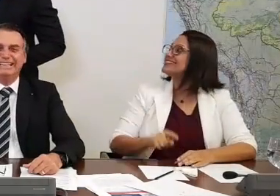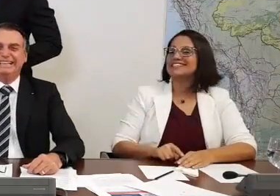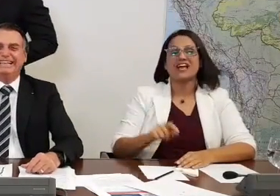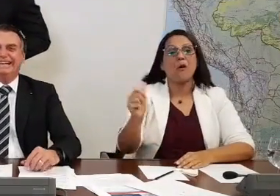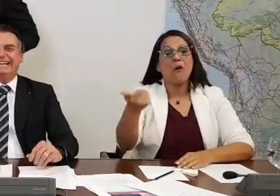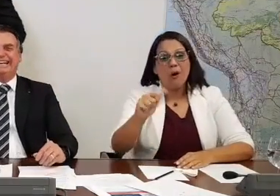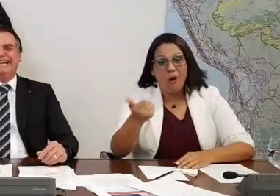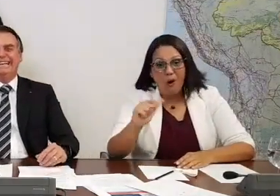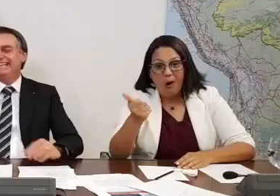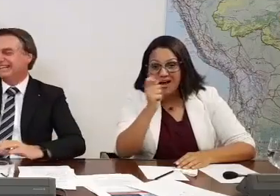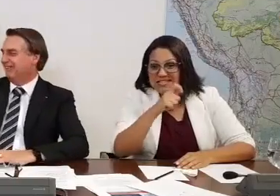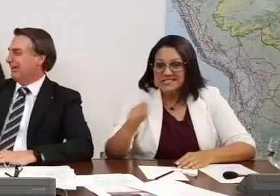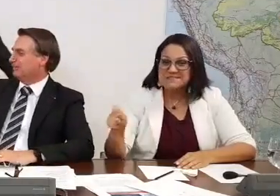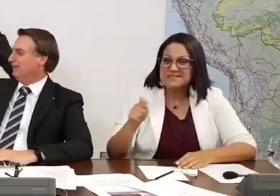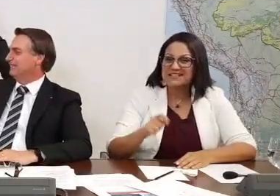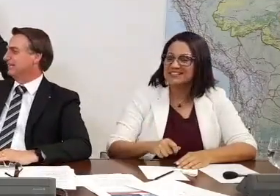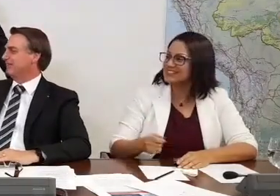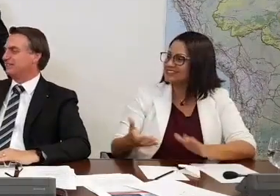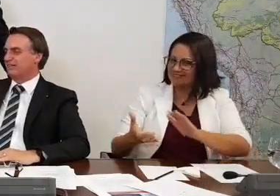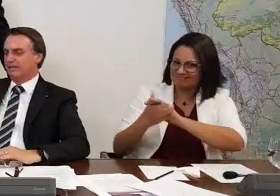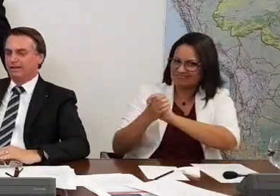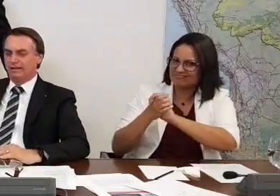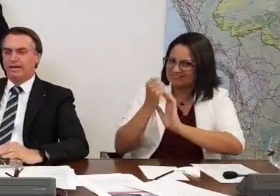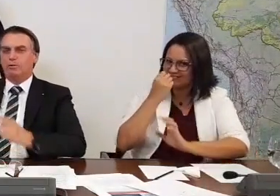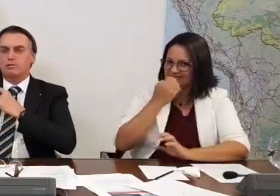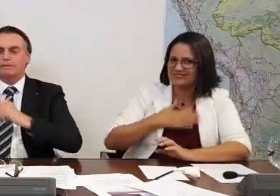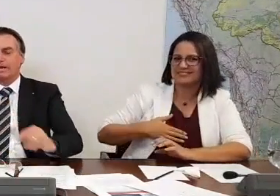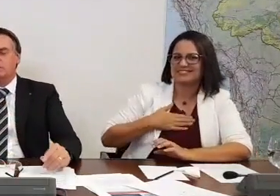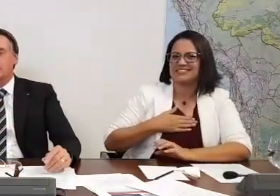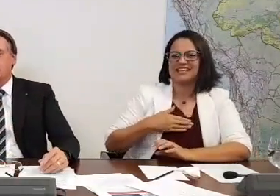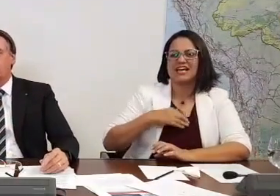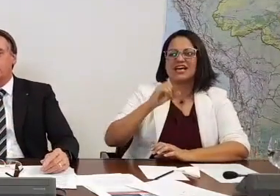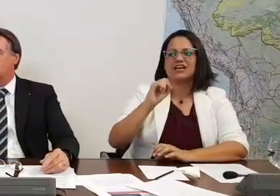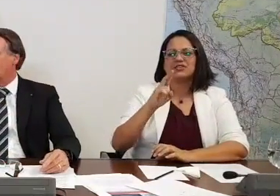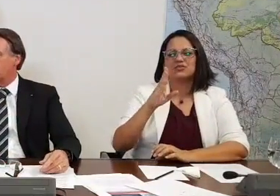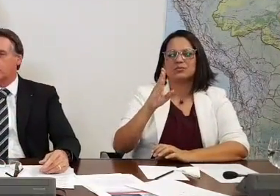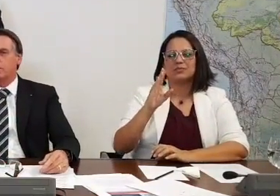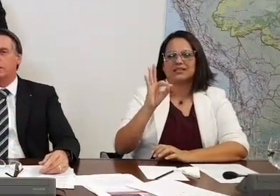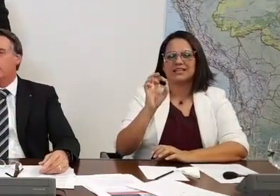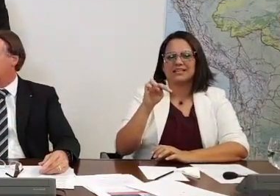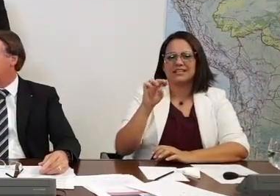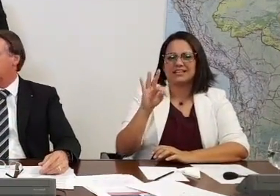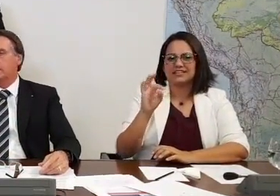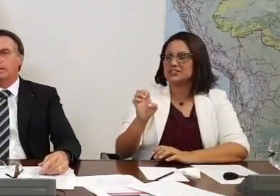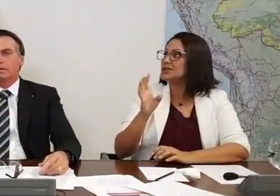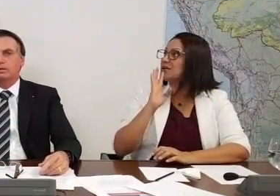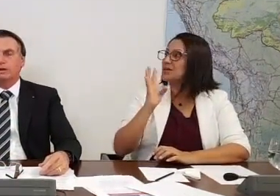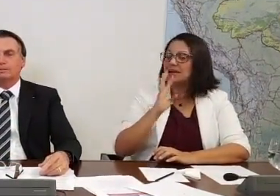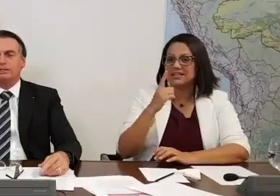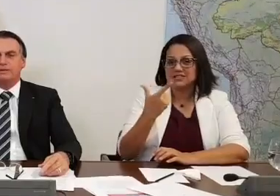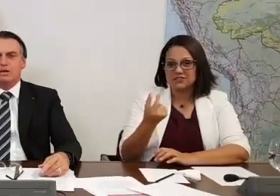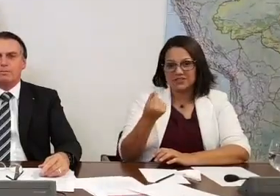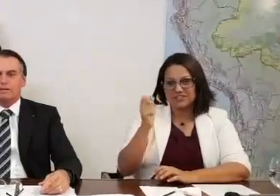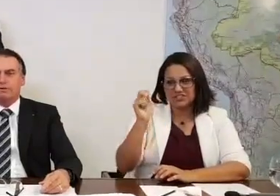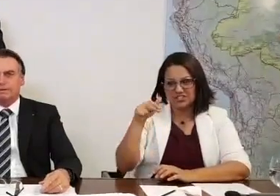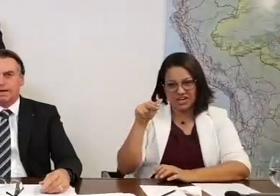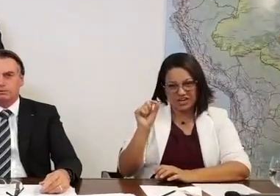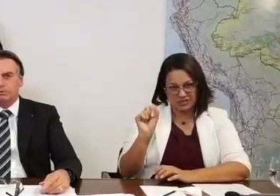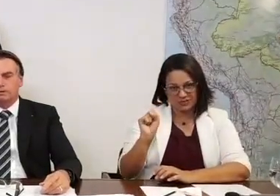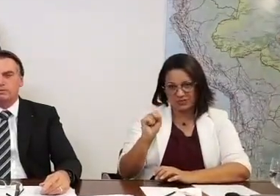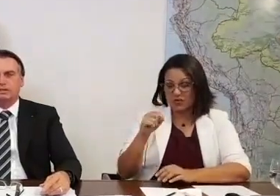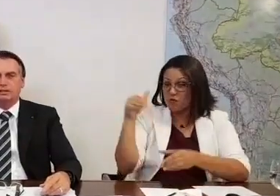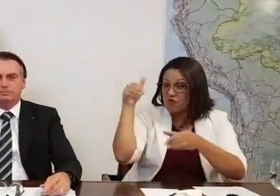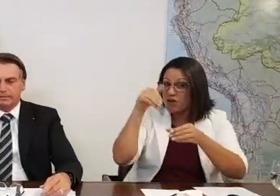Onze! Hélio, tudo bem? É um subtenente do Exército Brasileiro, conheço há uns 20 anos, é o deputado federal mais